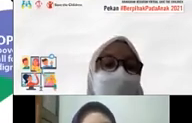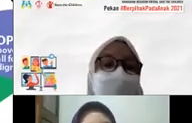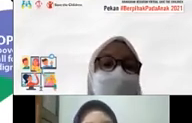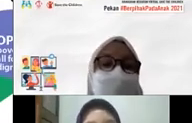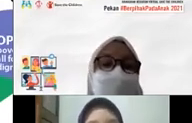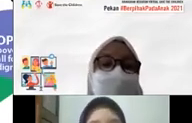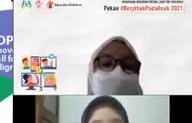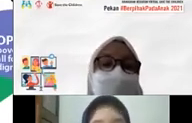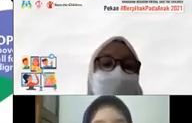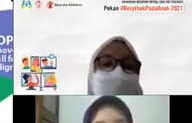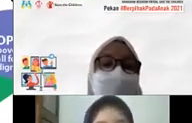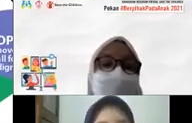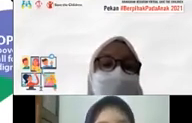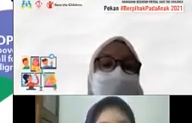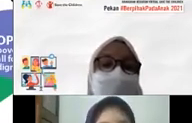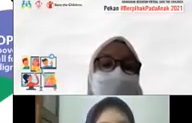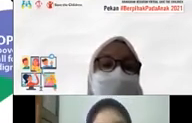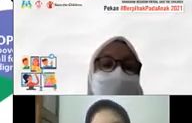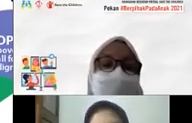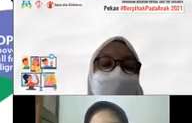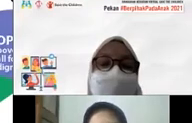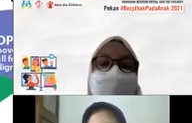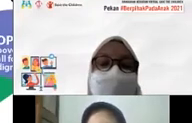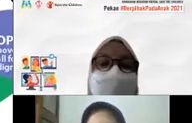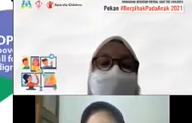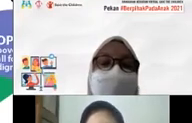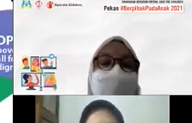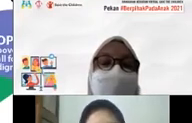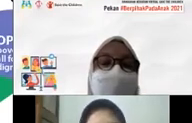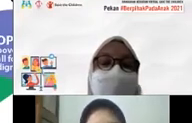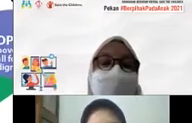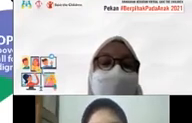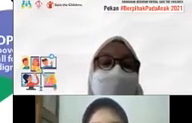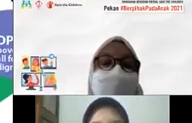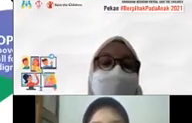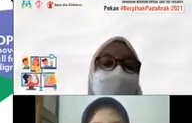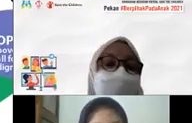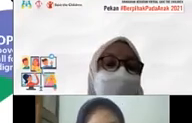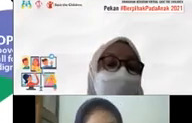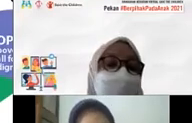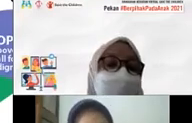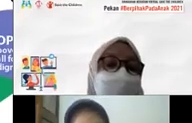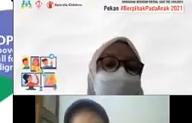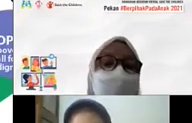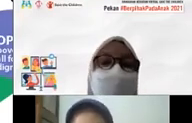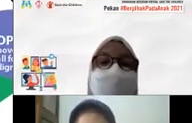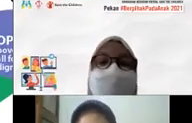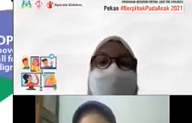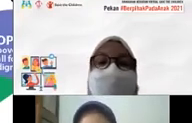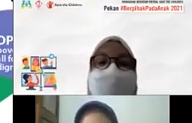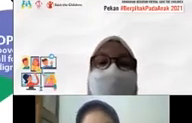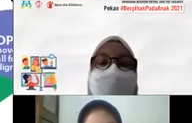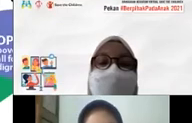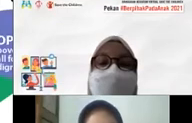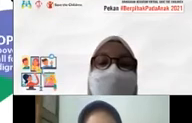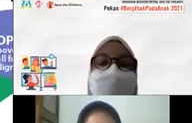lingkungan Ini merupakan Perwujudan dari Komitmen Indonesia Terhadap SDGs Jadi berbeda dengan MDGs Yang fokusnya